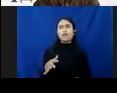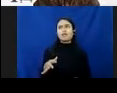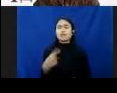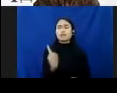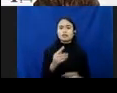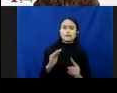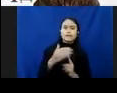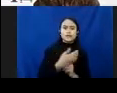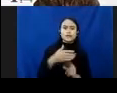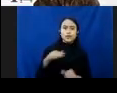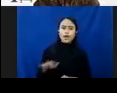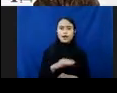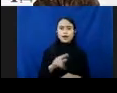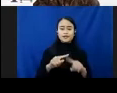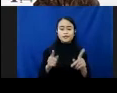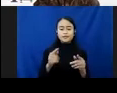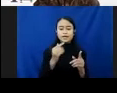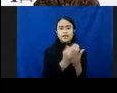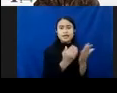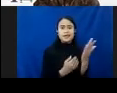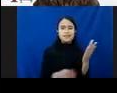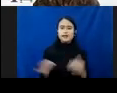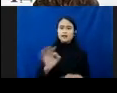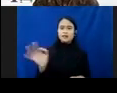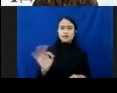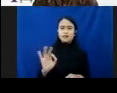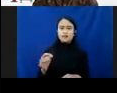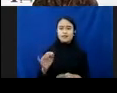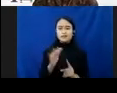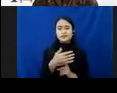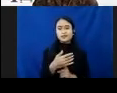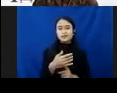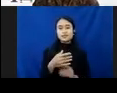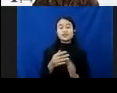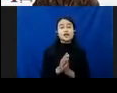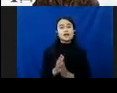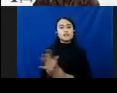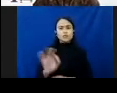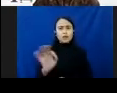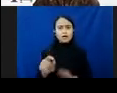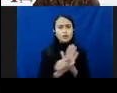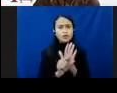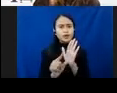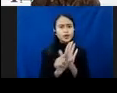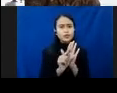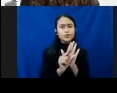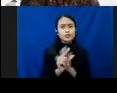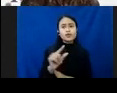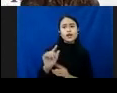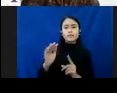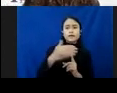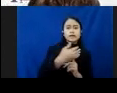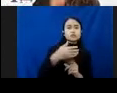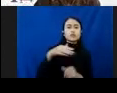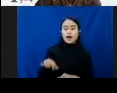dilindungi. Itu yang jadi berbahayanya. Dan belum ada undang-undang pelindungan data pribadi anak di Indonesia. Undang-undang pelindungan anak